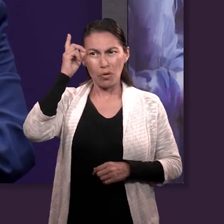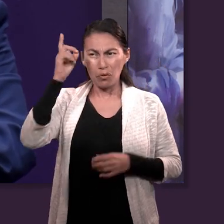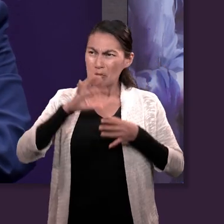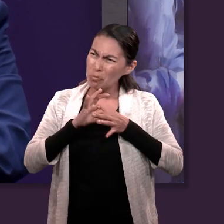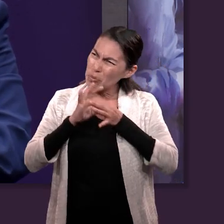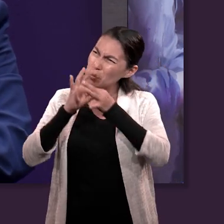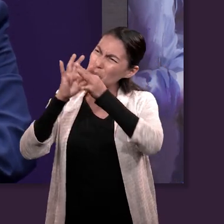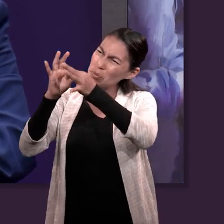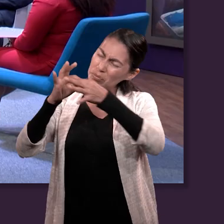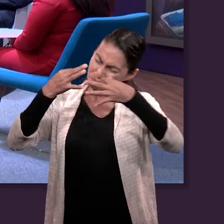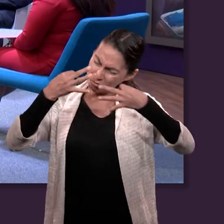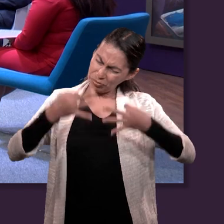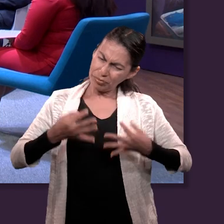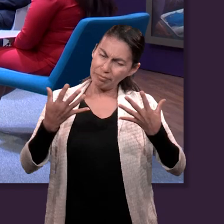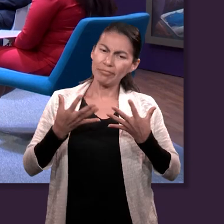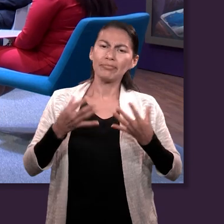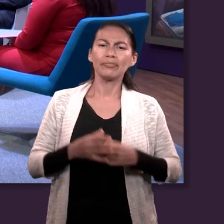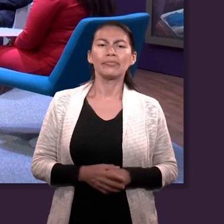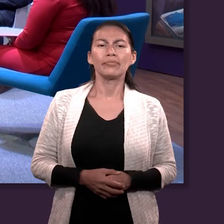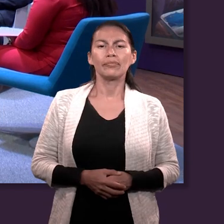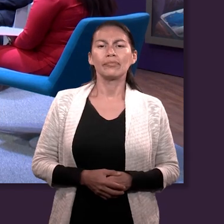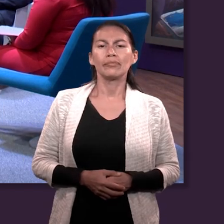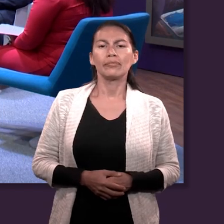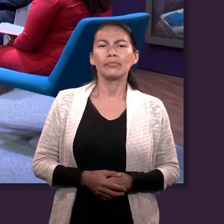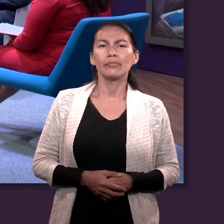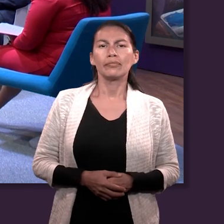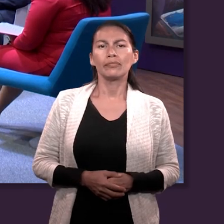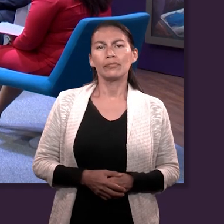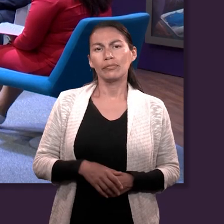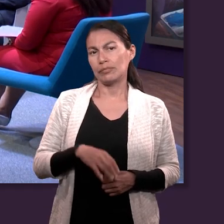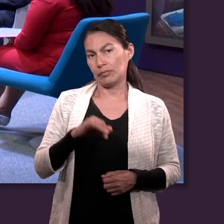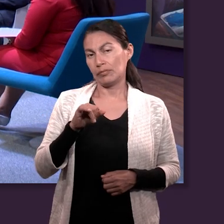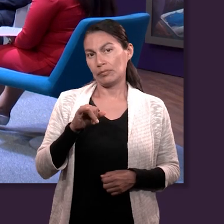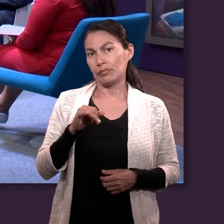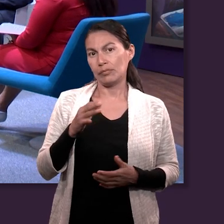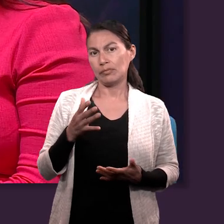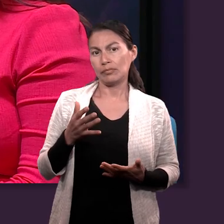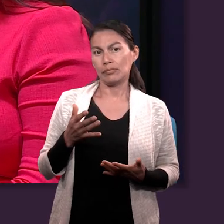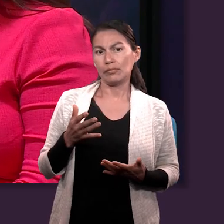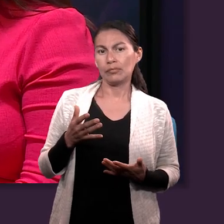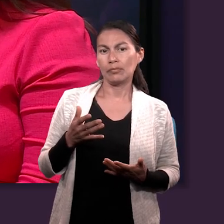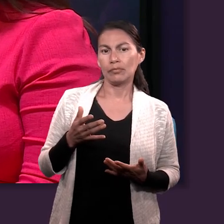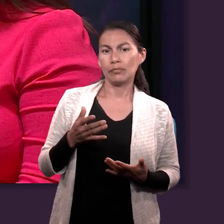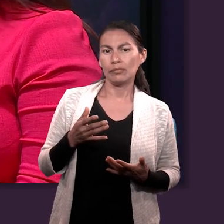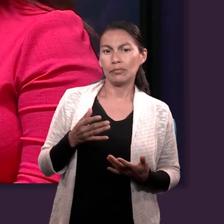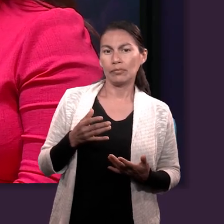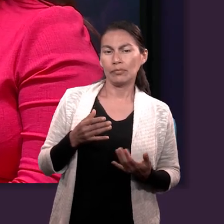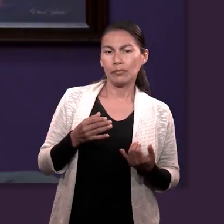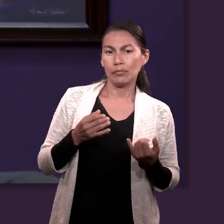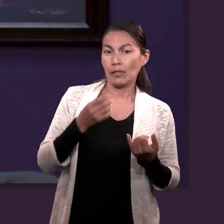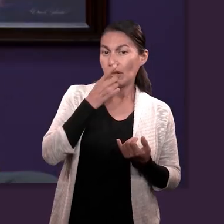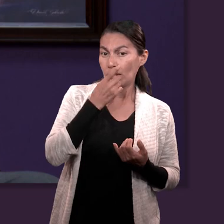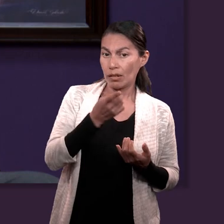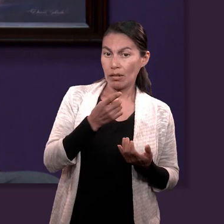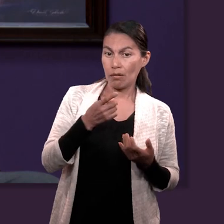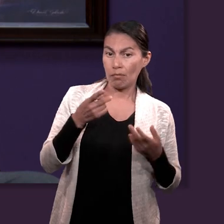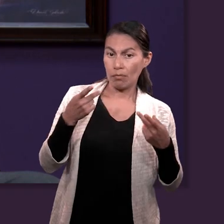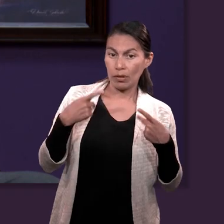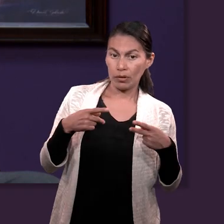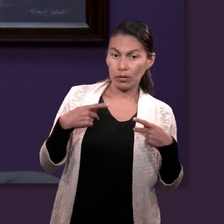podemos obtener. Muy excelente. ¿Alguna opinión más? También menciona el versículo que leyó el experto, que las personas,